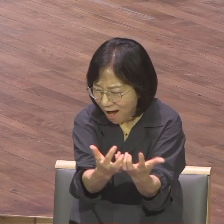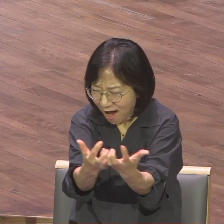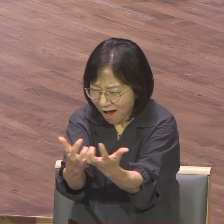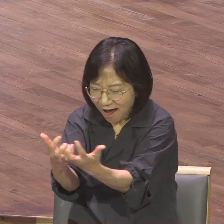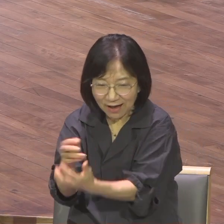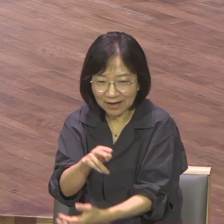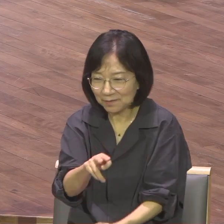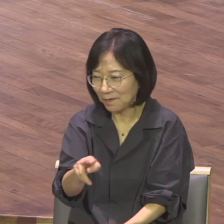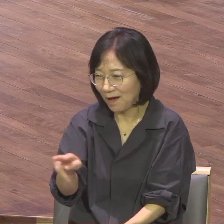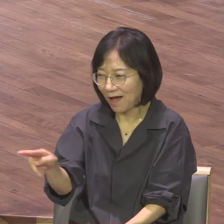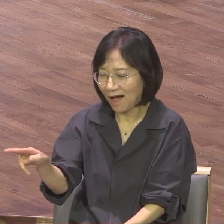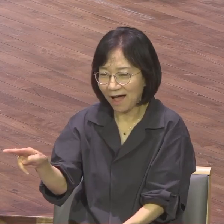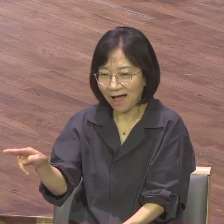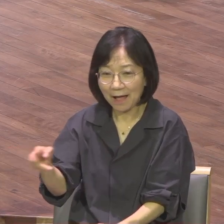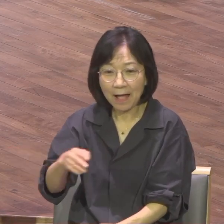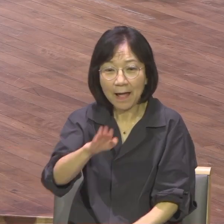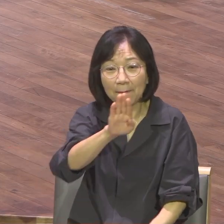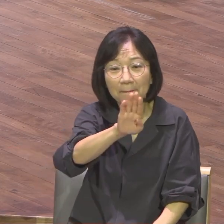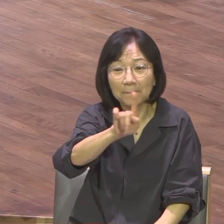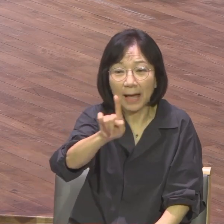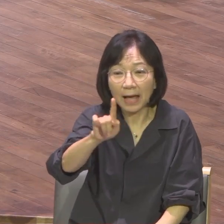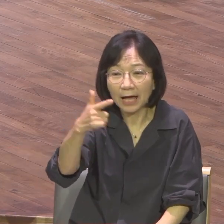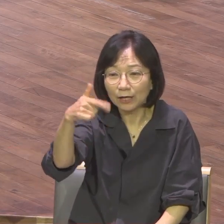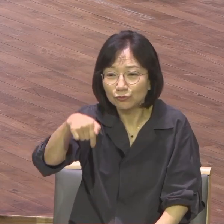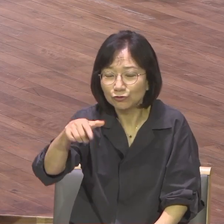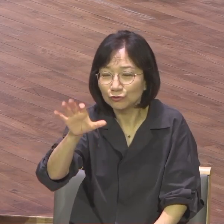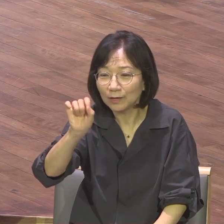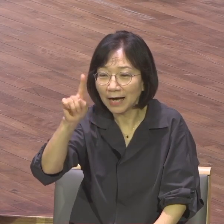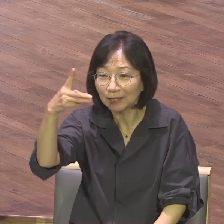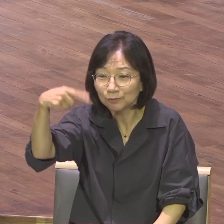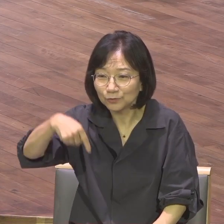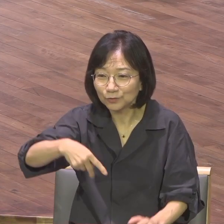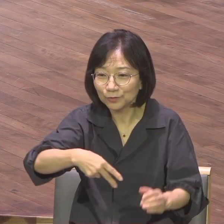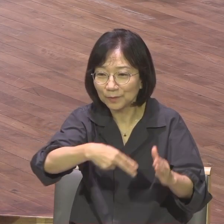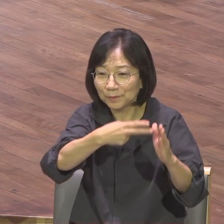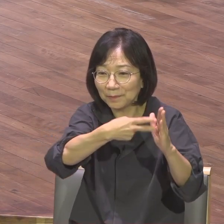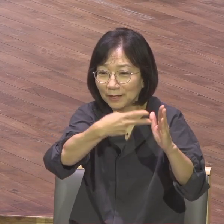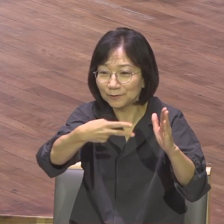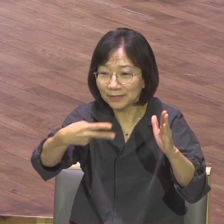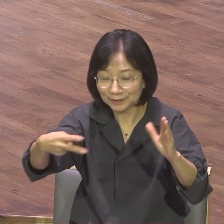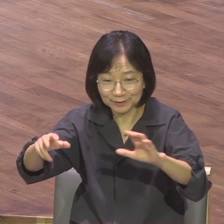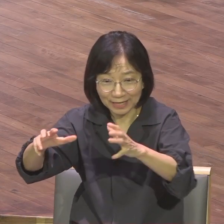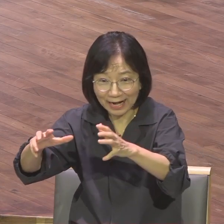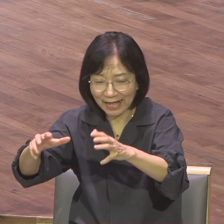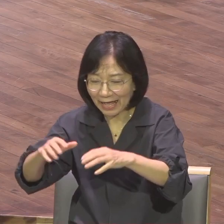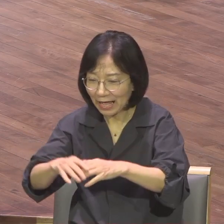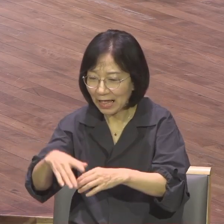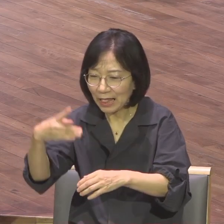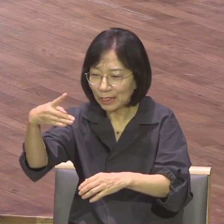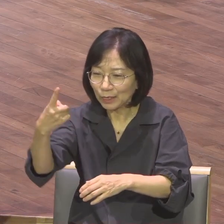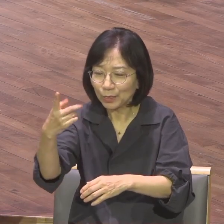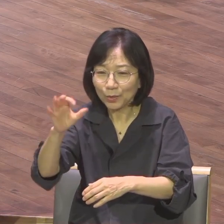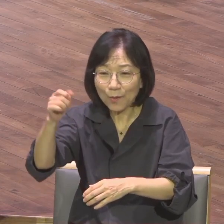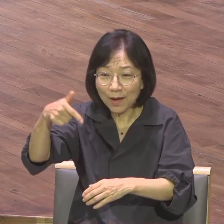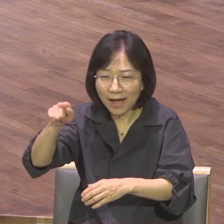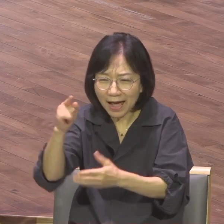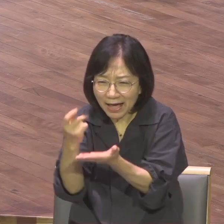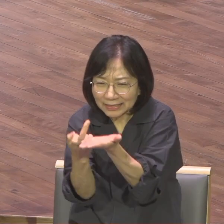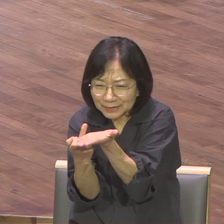바누와트 통과 이런 아주 작은 섬나라에서 온 그 랩몬트들을 보면서 야 이들이 진짜 소망이구나